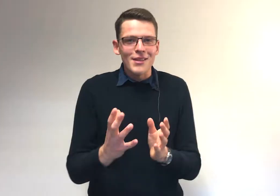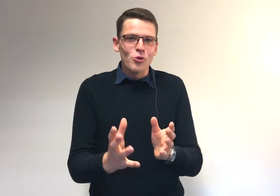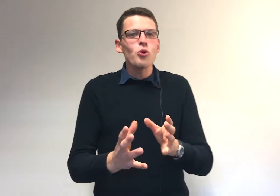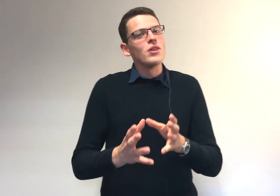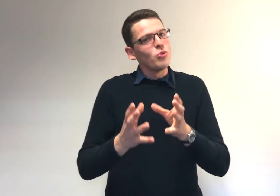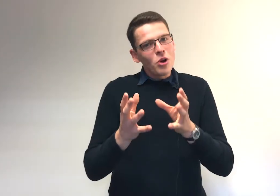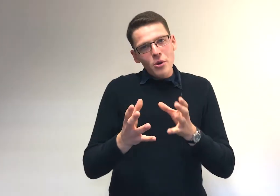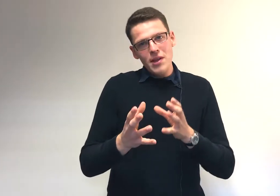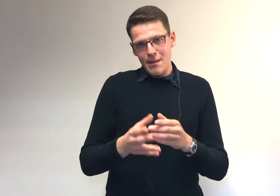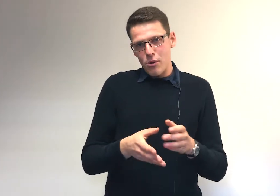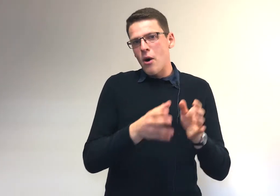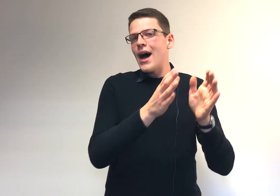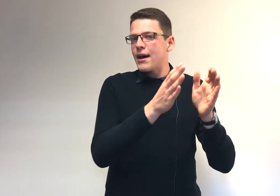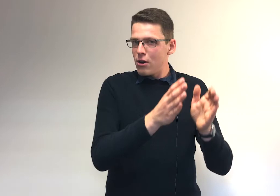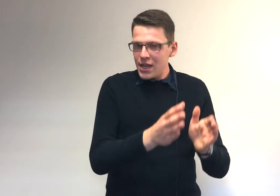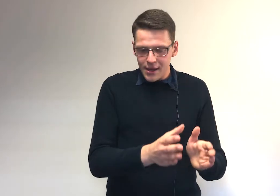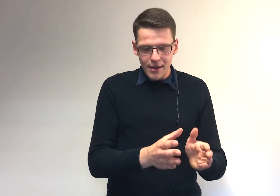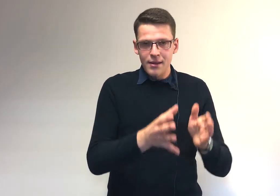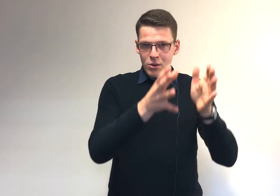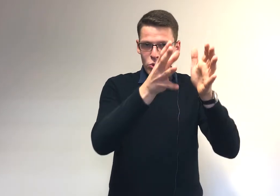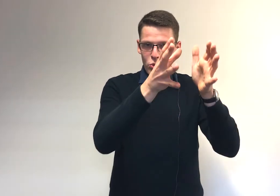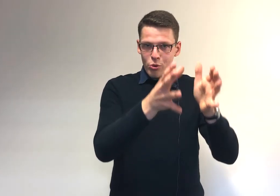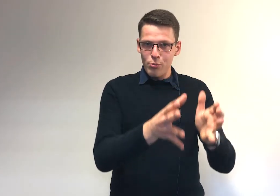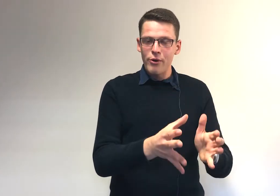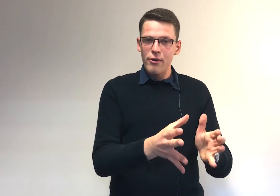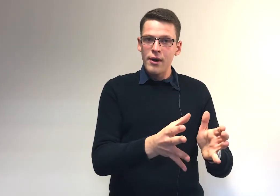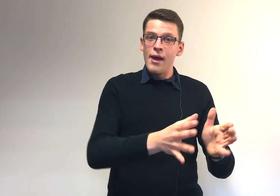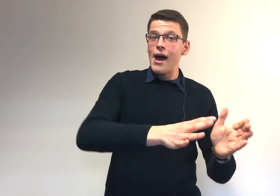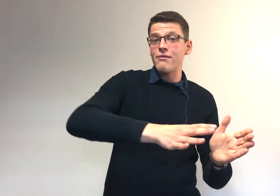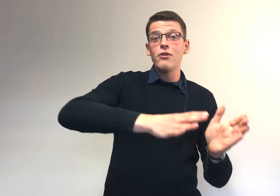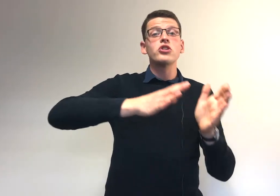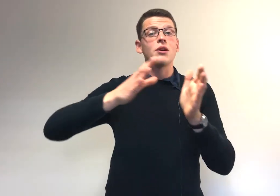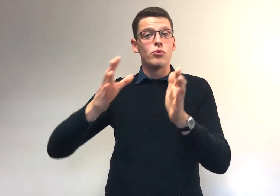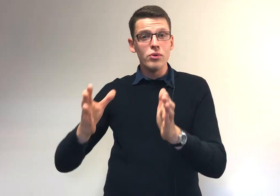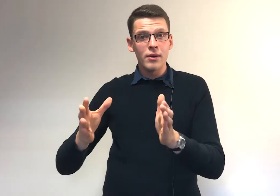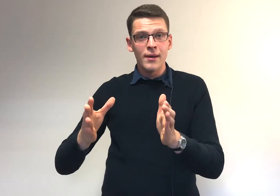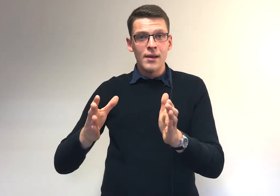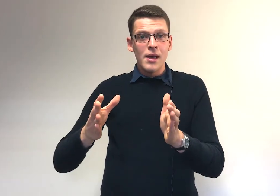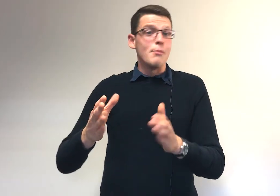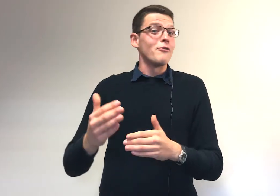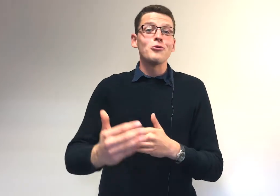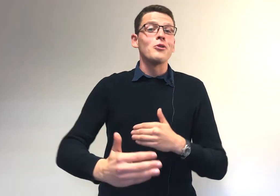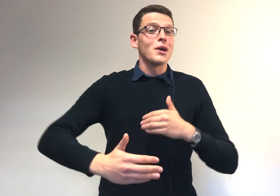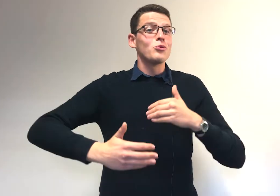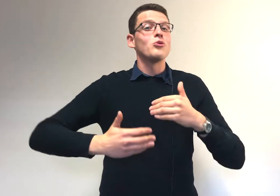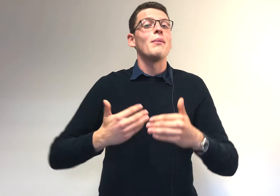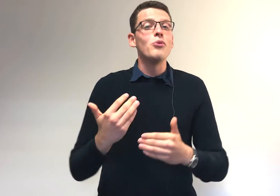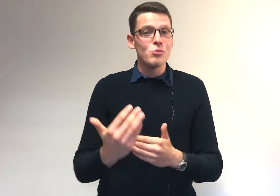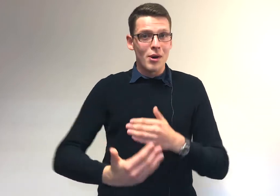disons que si tu commençais simplement à relire ton support avant chaque cours, en fait, tu te rendras compte que tu auras beaucoup moins